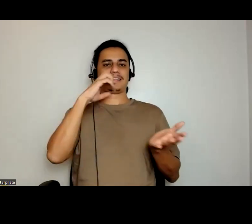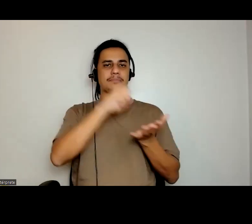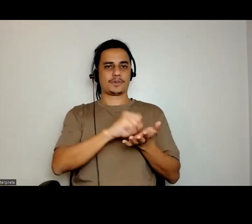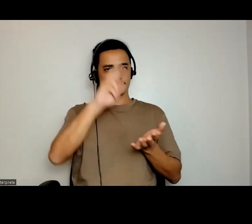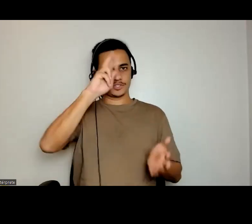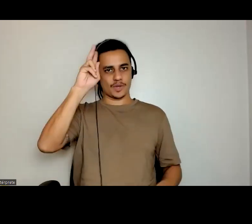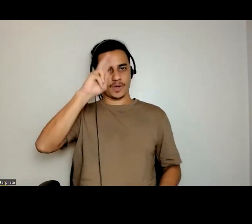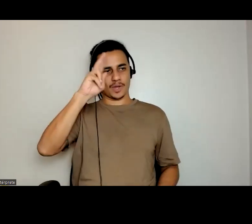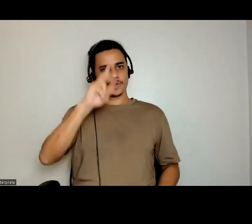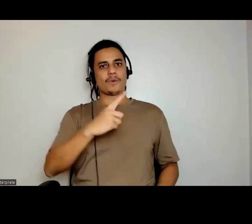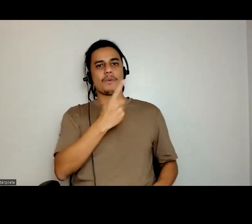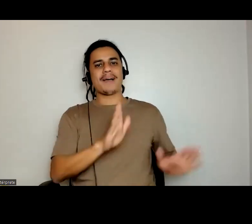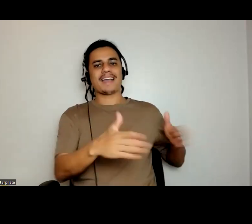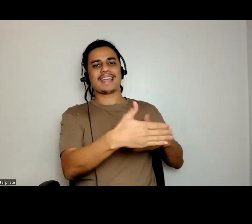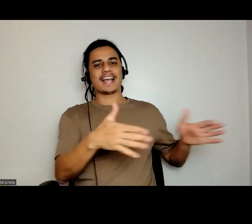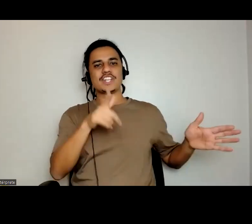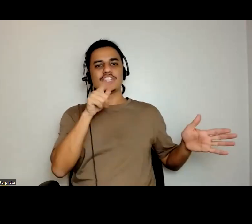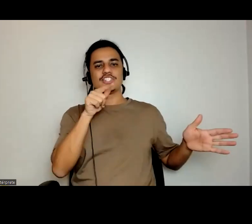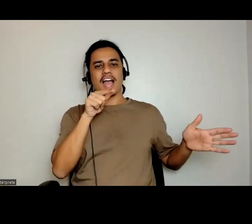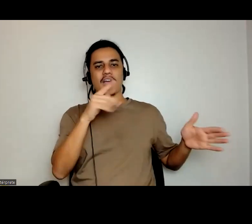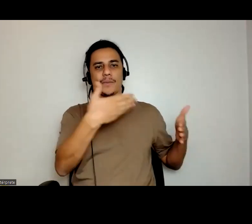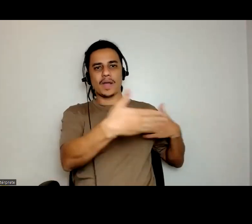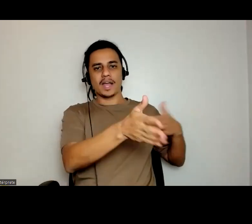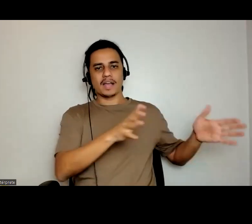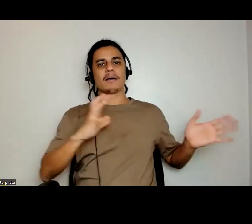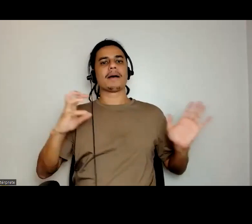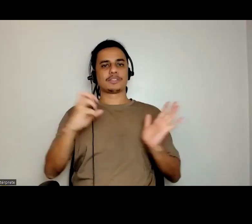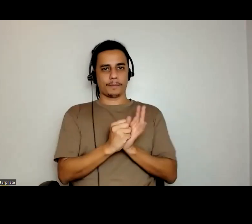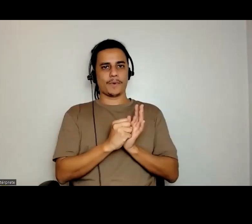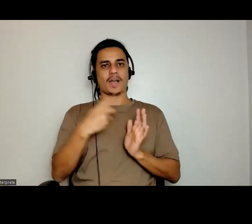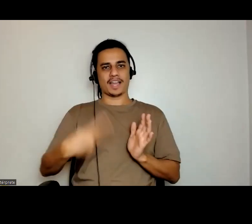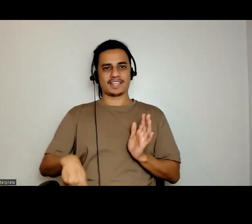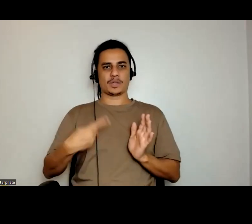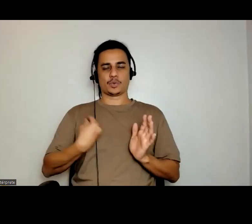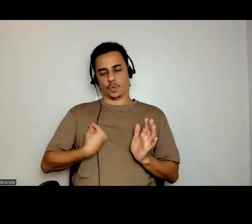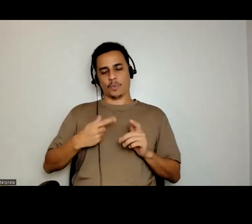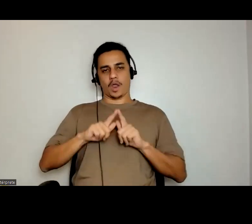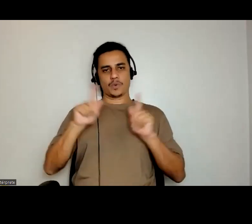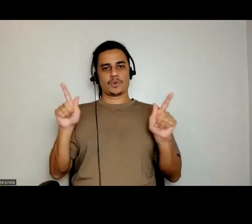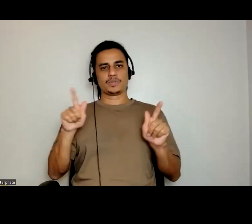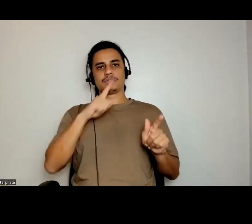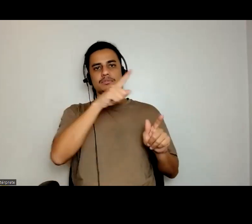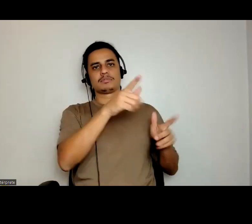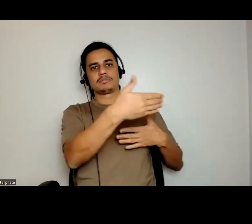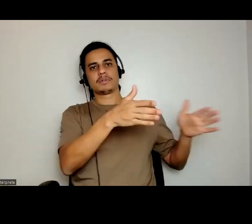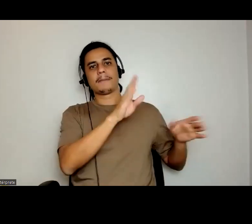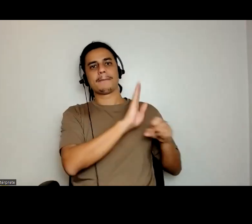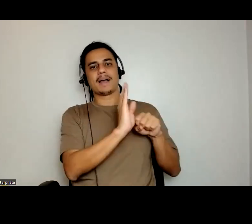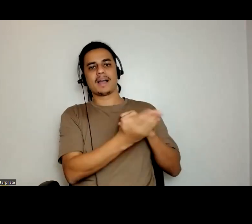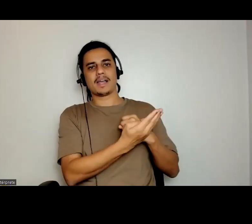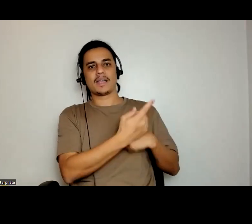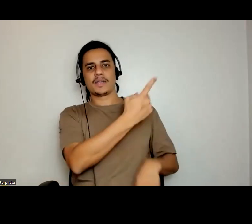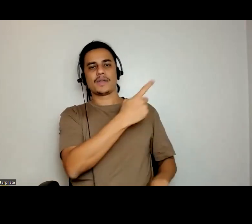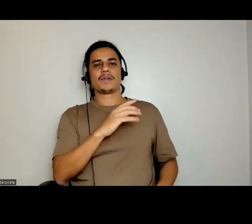tomou uma caixa d'água, aqui no bairro da, estou aqui em Guarulhos hoje, tomou uma caixa d'água, aqui no bairro do